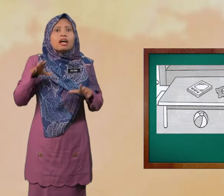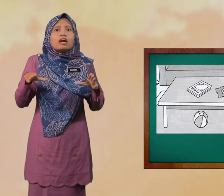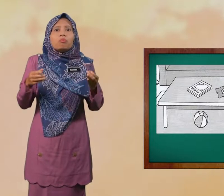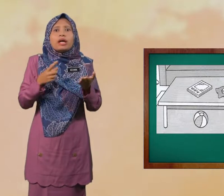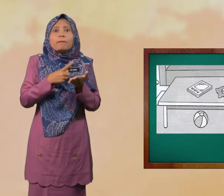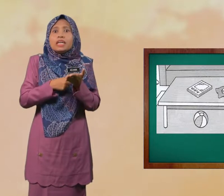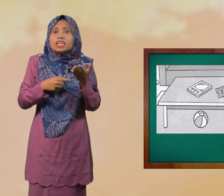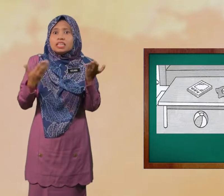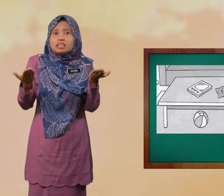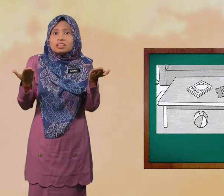Buat Apa?